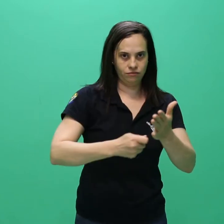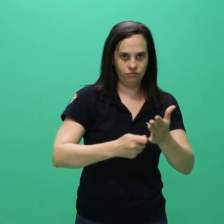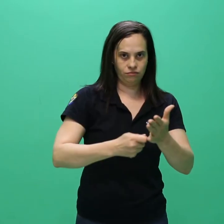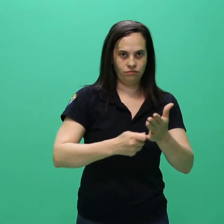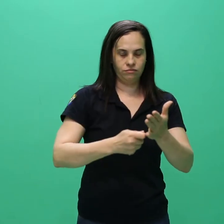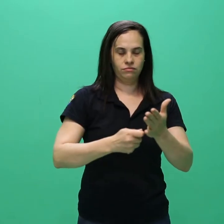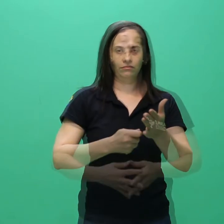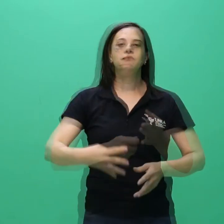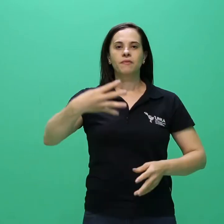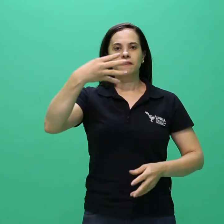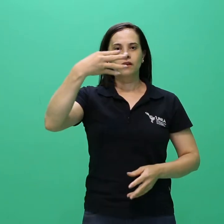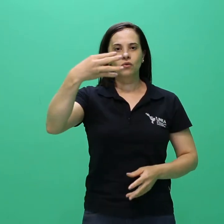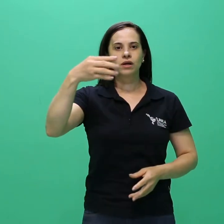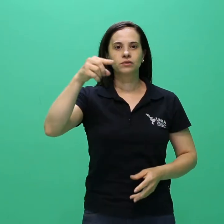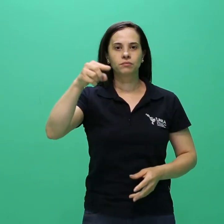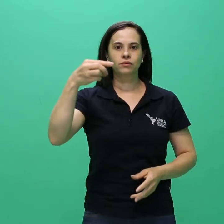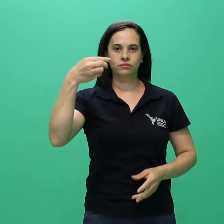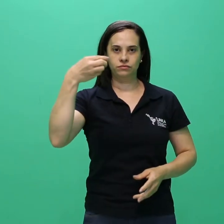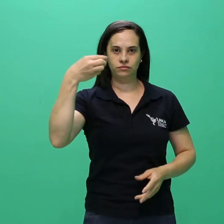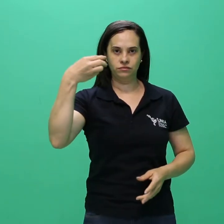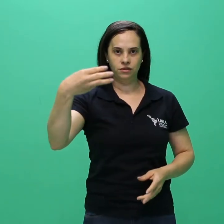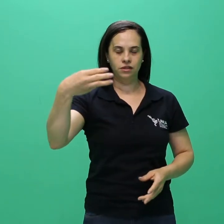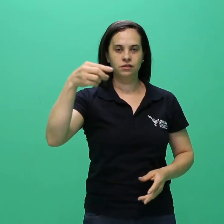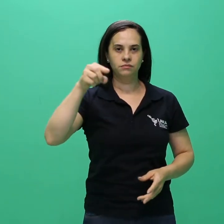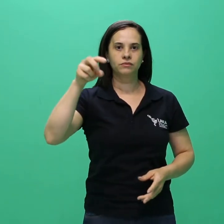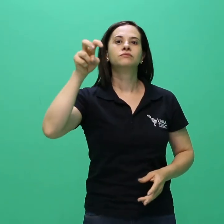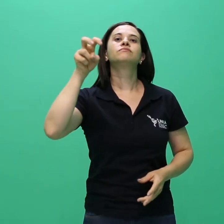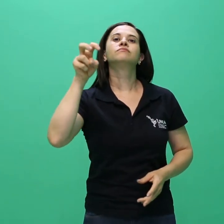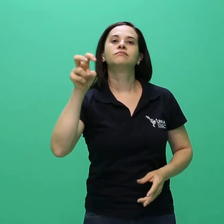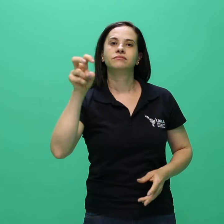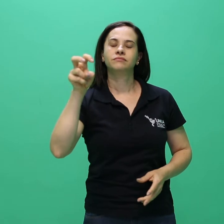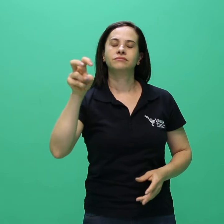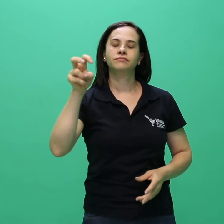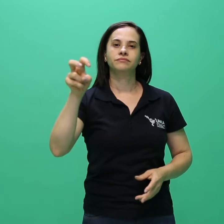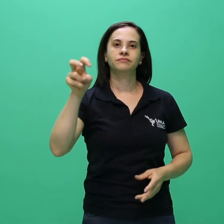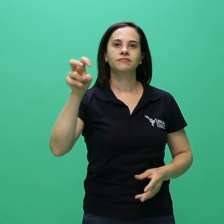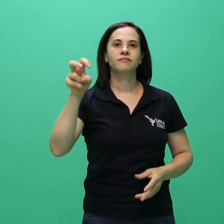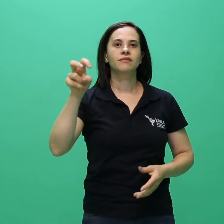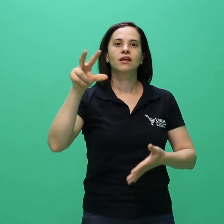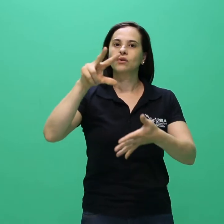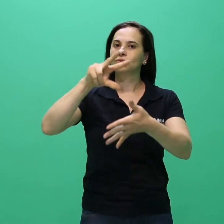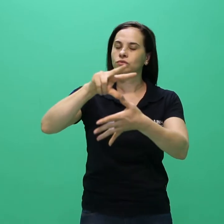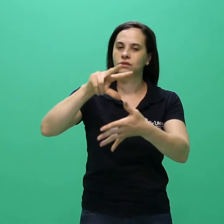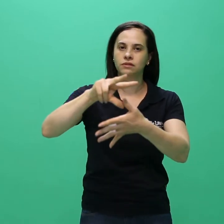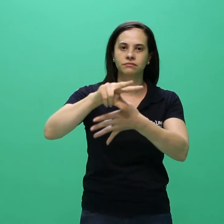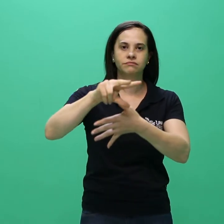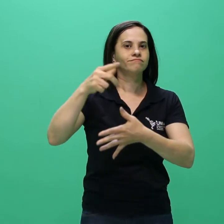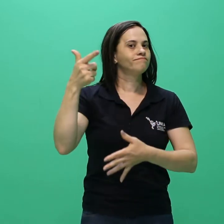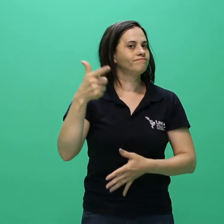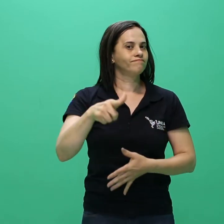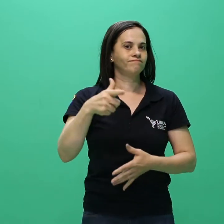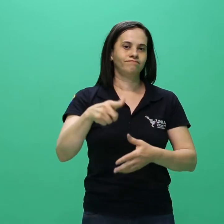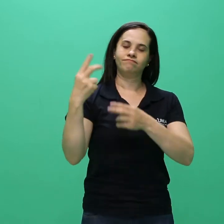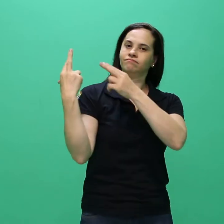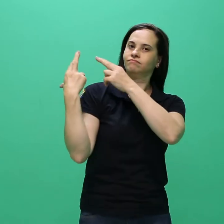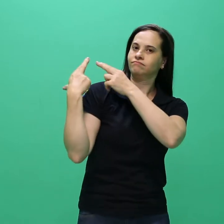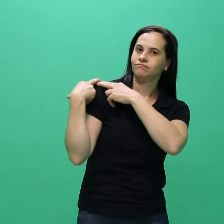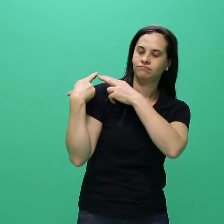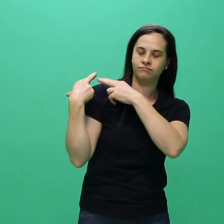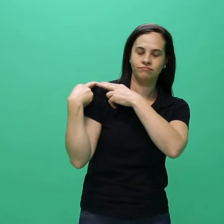4.3.5. A UNILA não se responsabilizará por